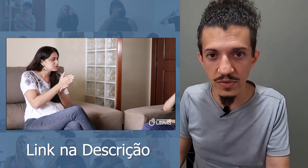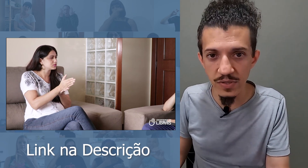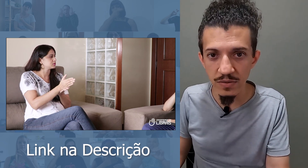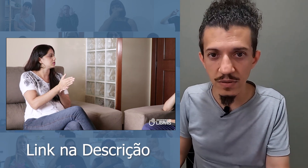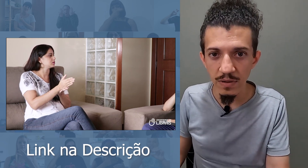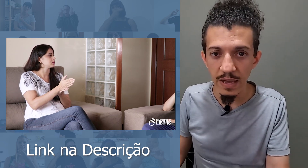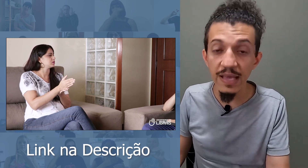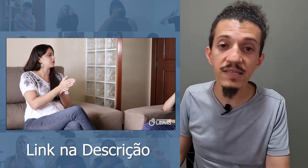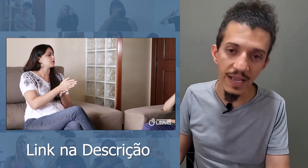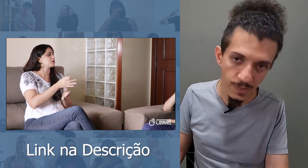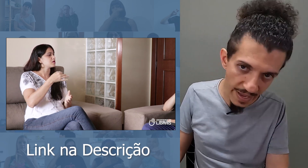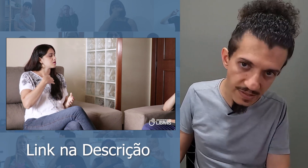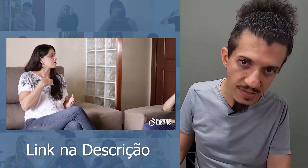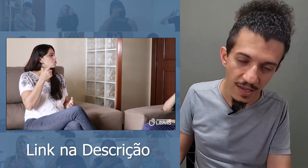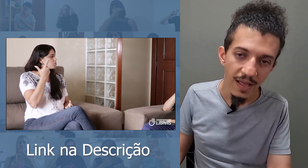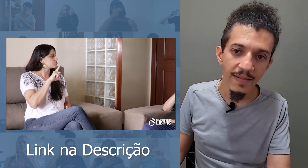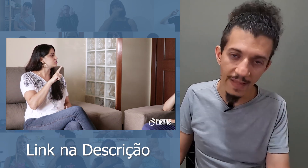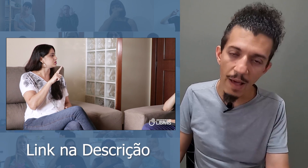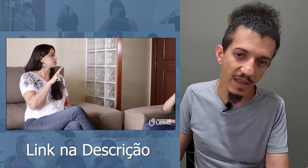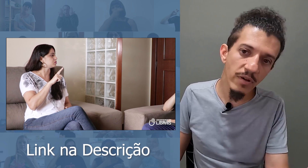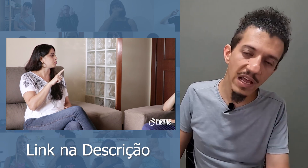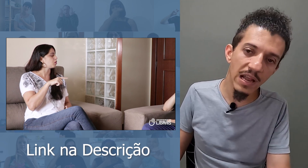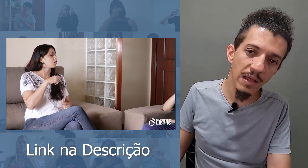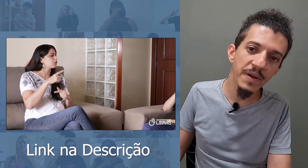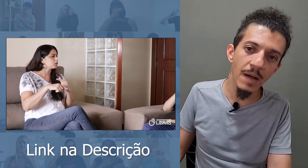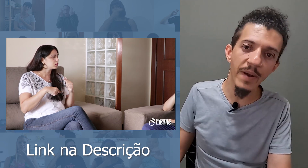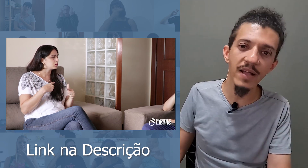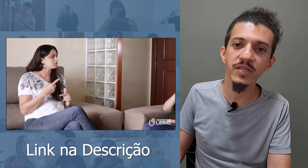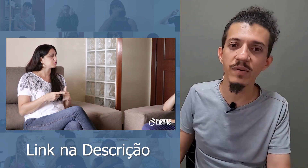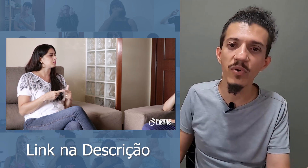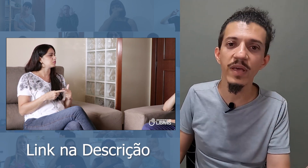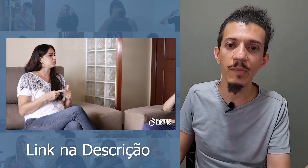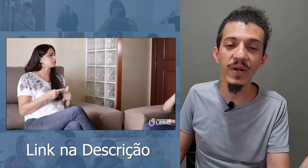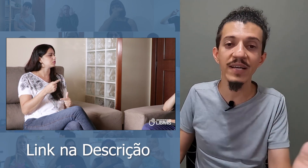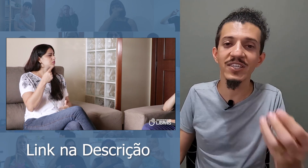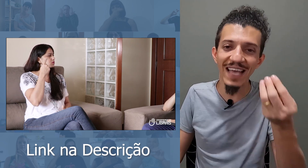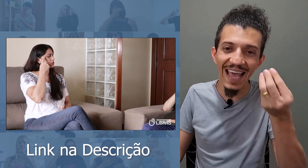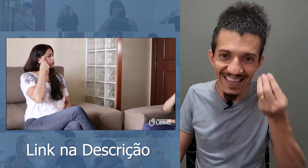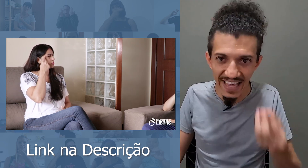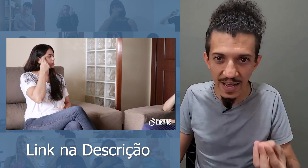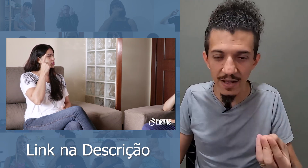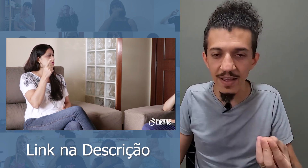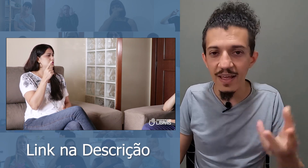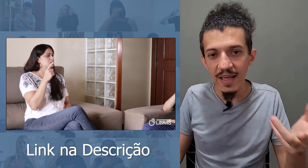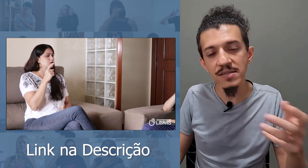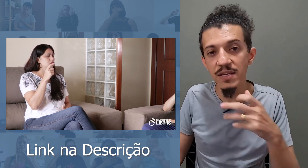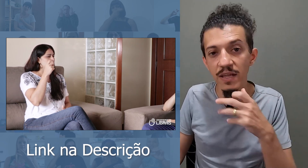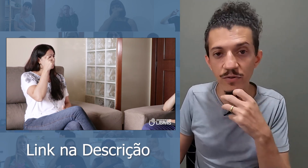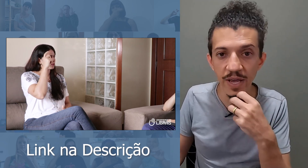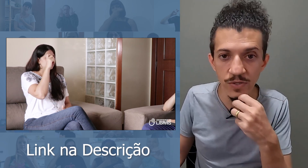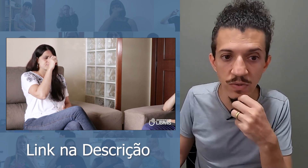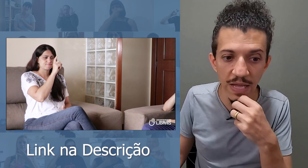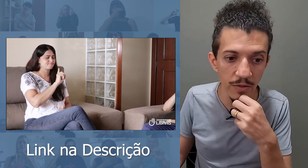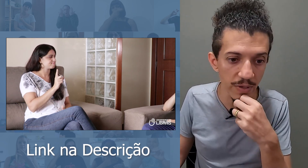em seis meses na mentoria Libras na Prática. Por quê? Porque a gente entrega esse nível de resultado aqui.